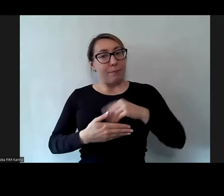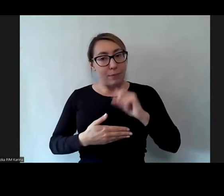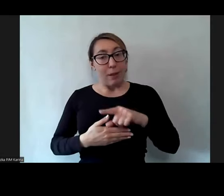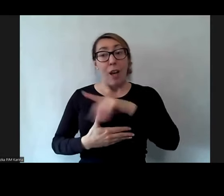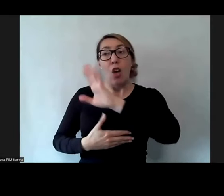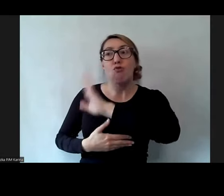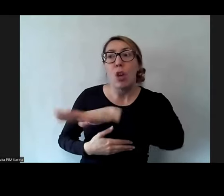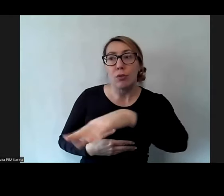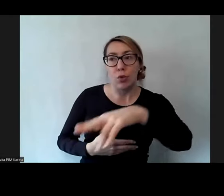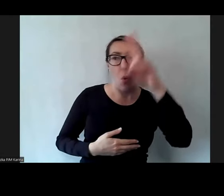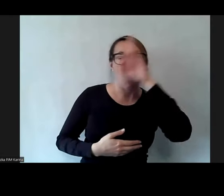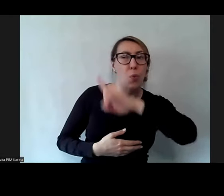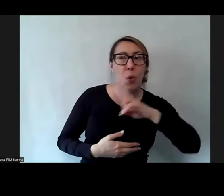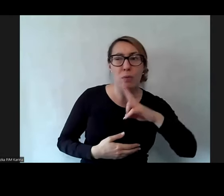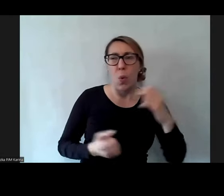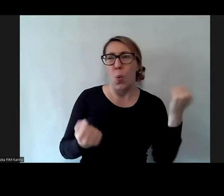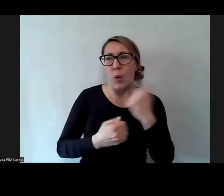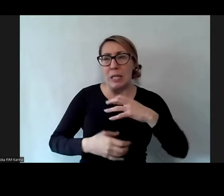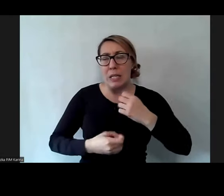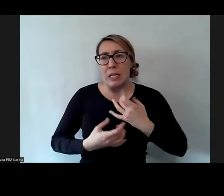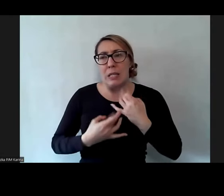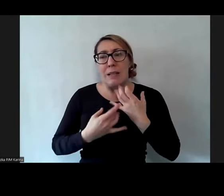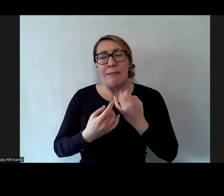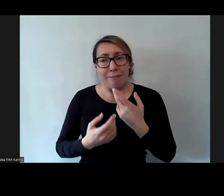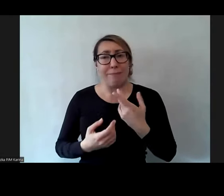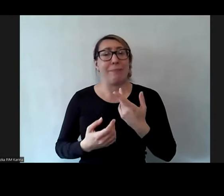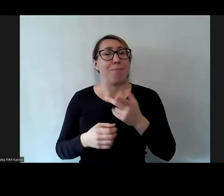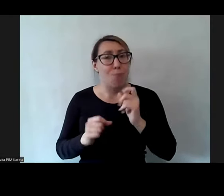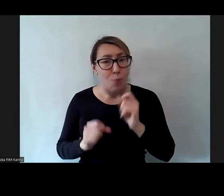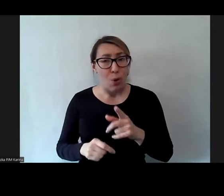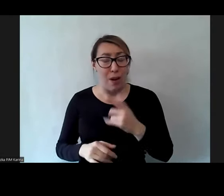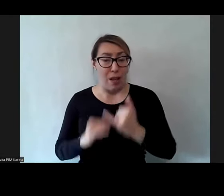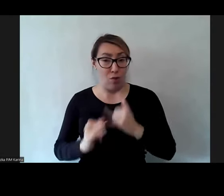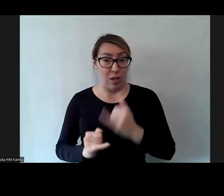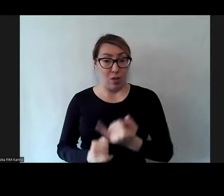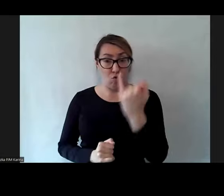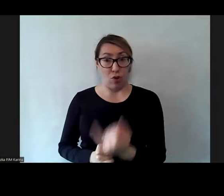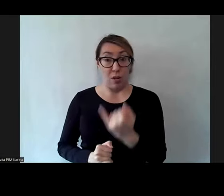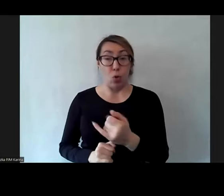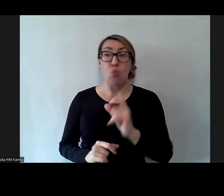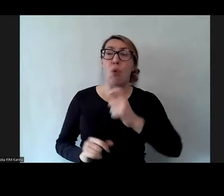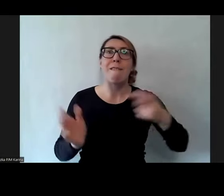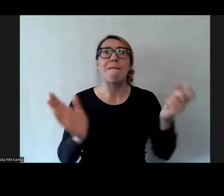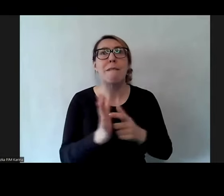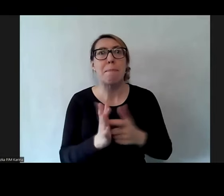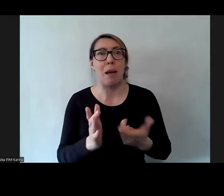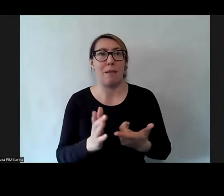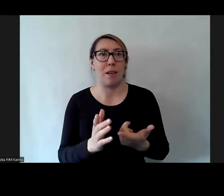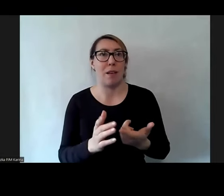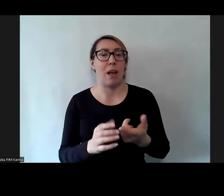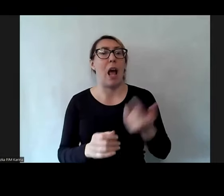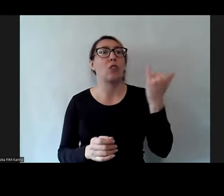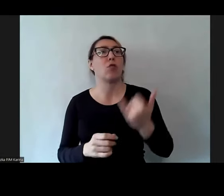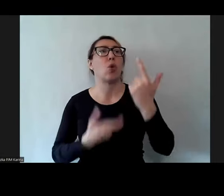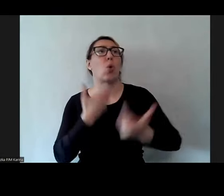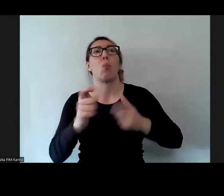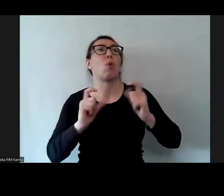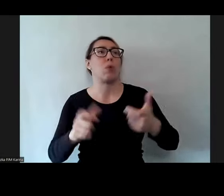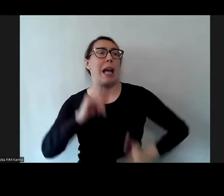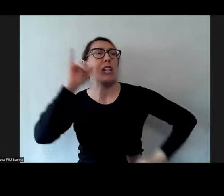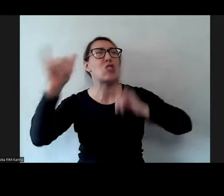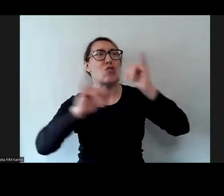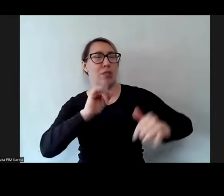ci rodzice przechodzą w strasznie frustrujące chwile, kiedy dziecko się czegoś domaga i jak to robi dziecko? Krzyczy,